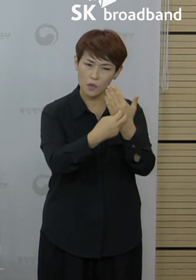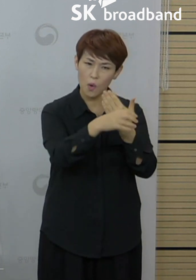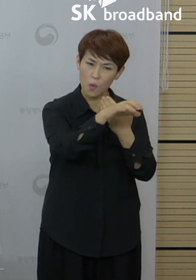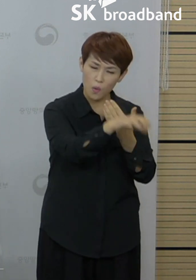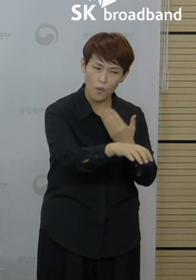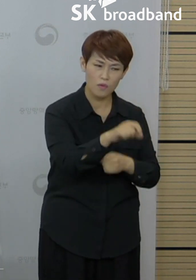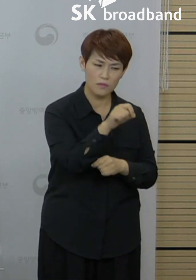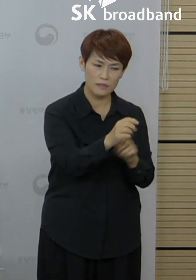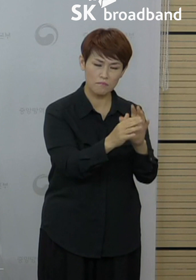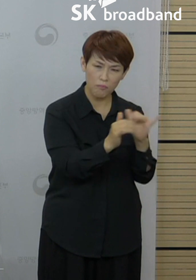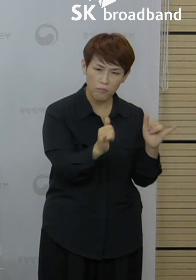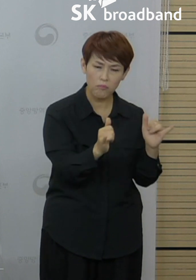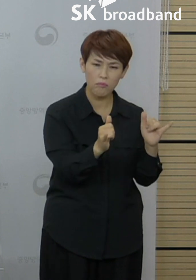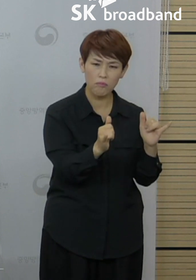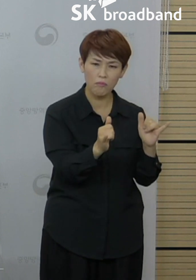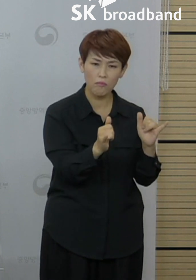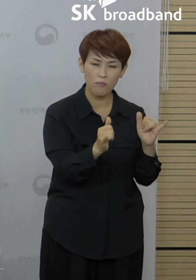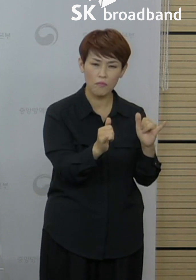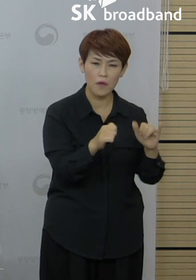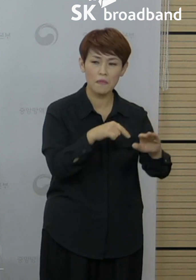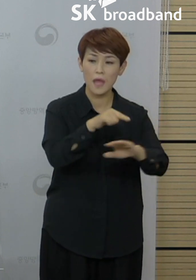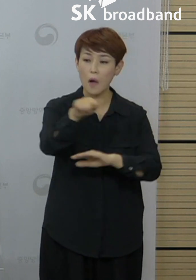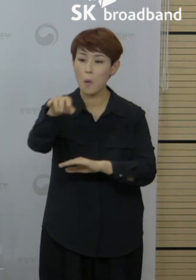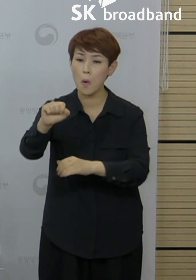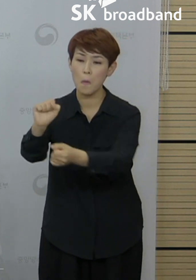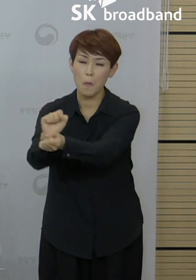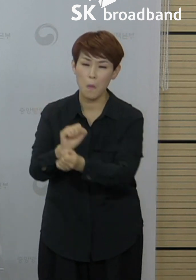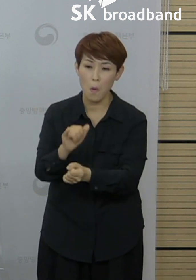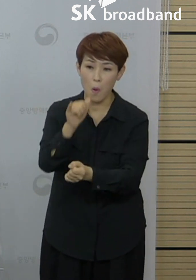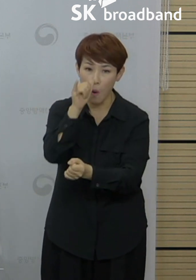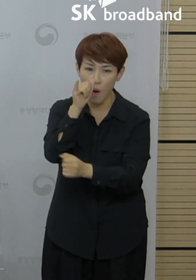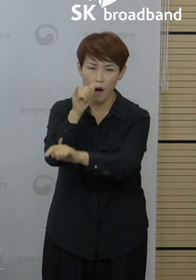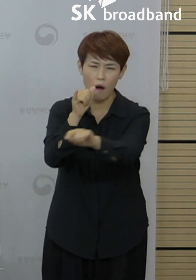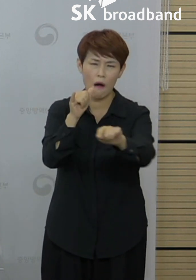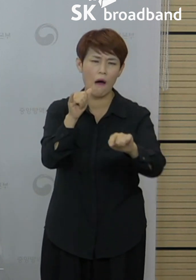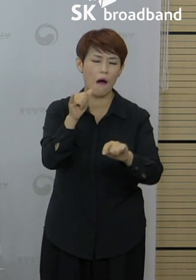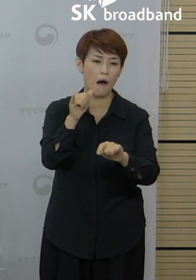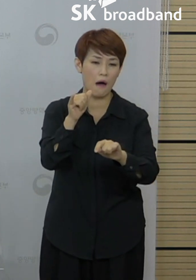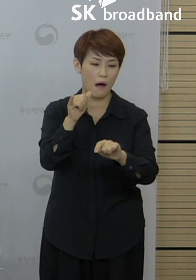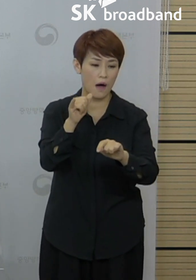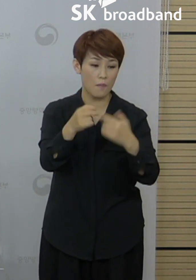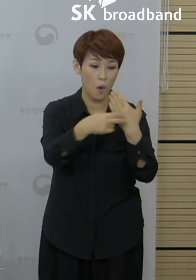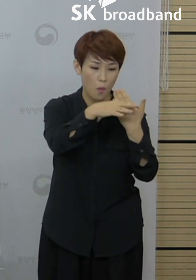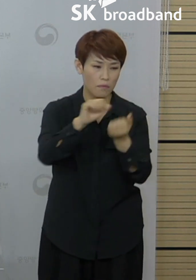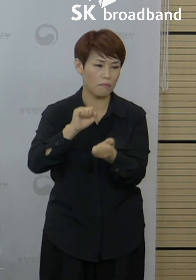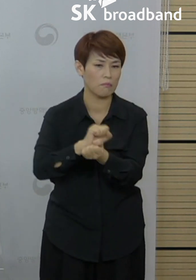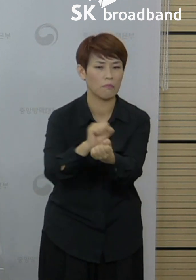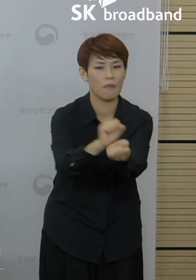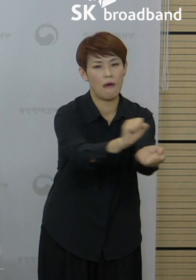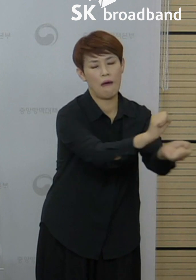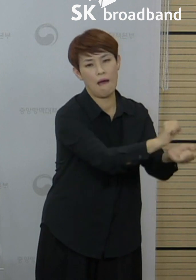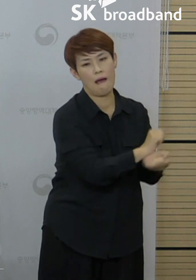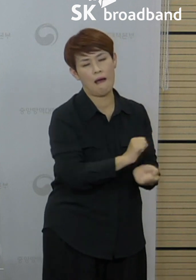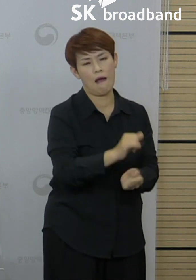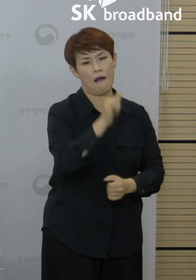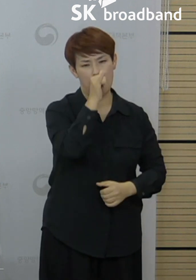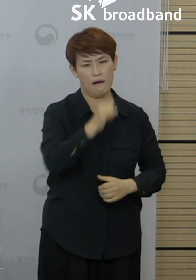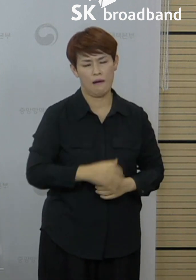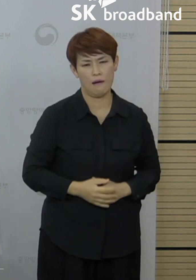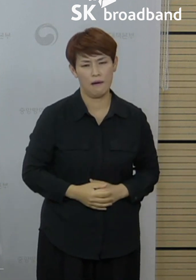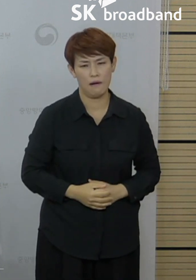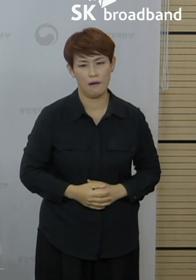종사자가 의료기관 외부에서 감염된 것이 다시 의료기관 내부의 집단감염으로 이어지고